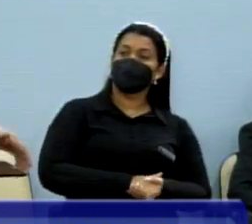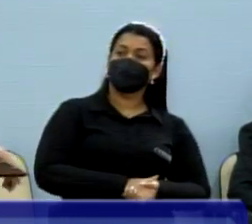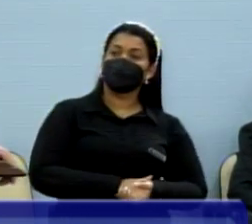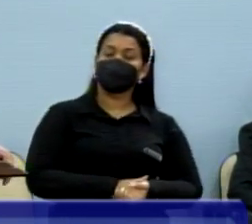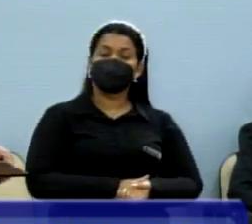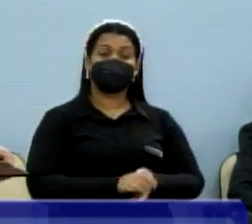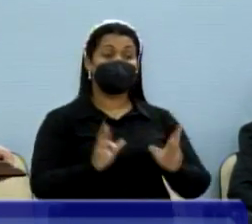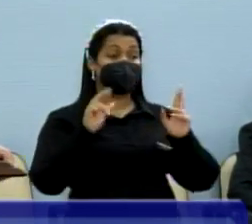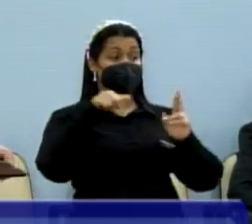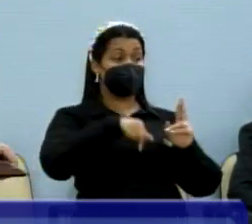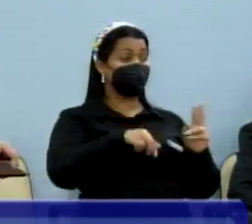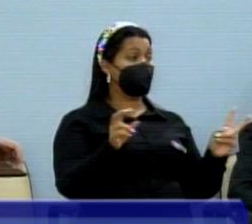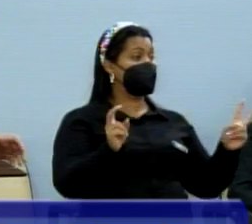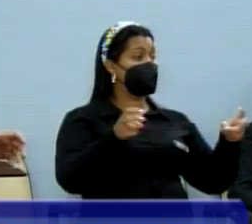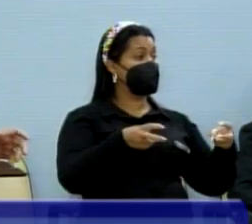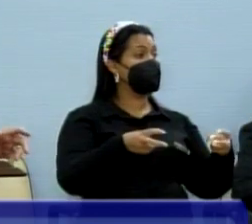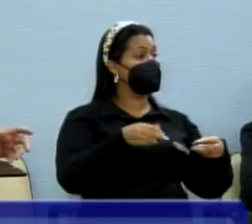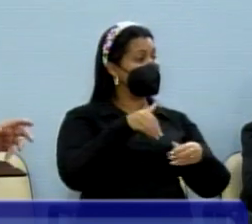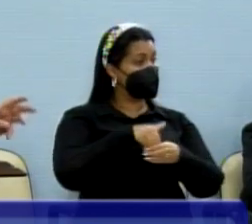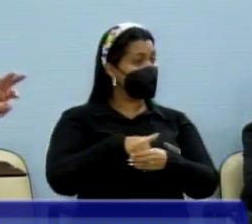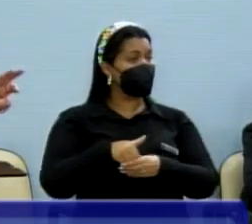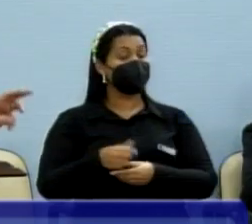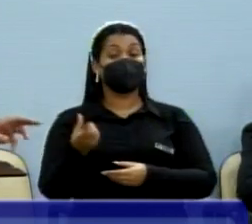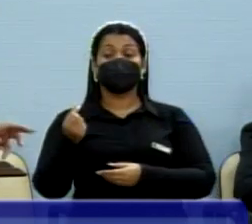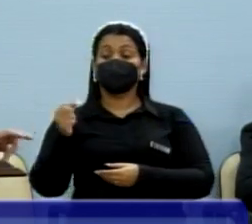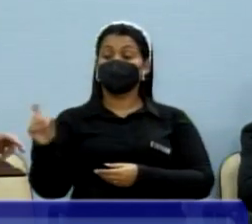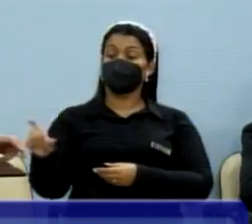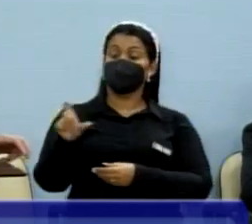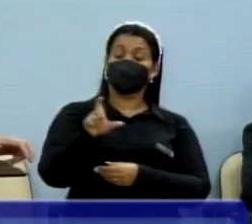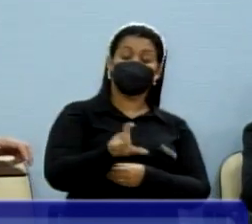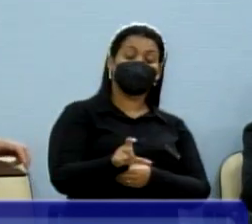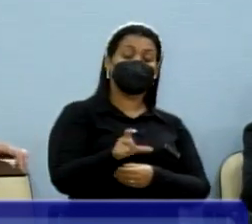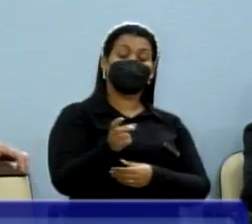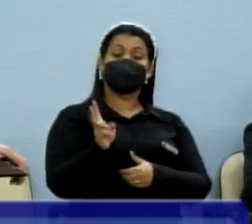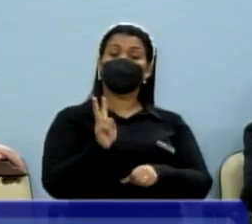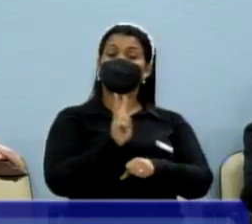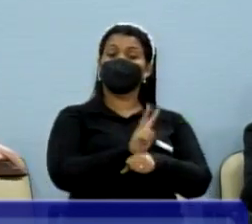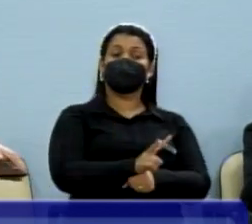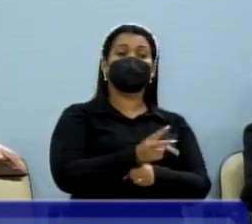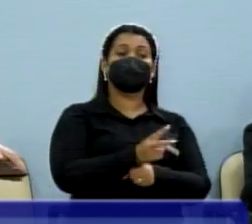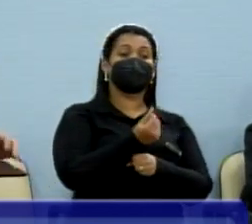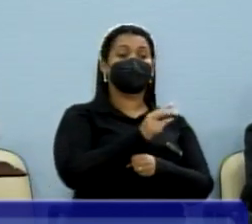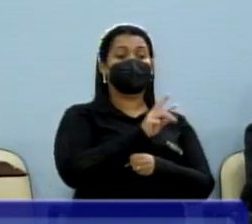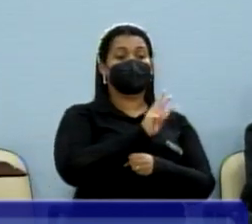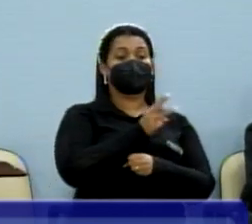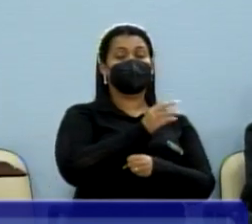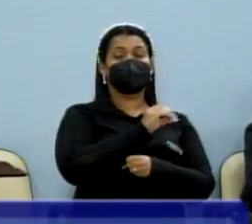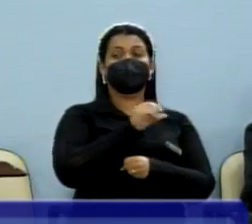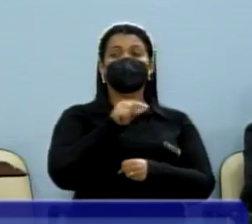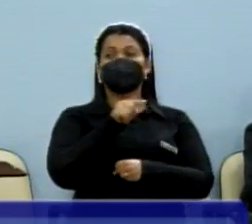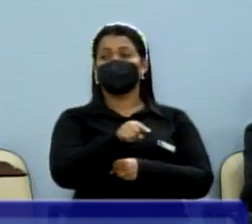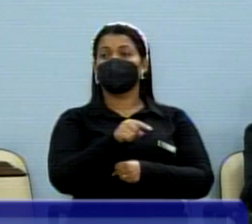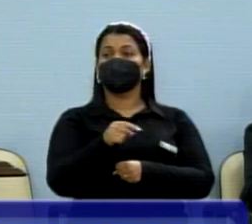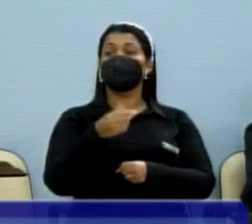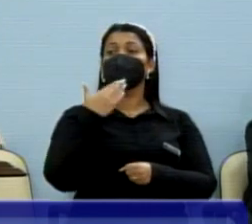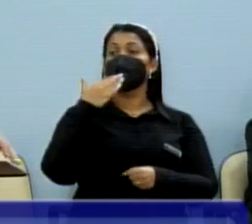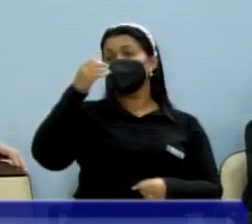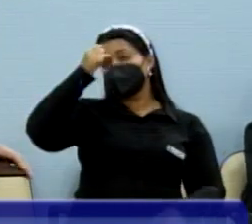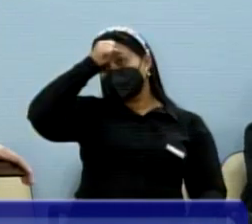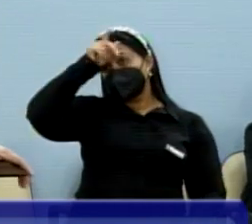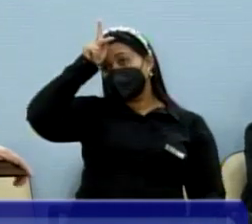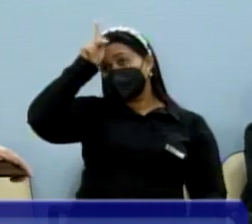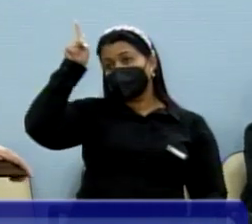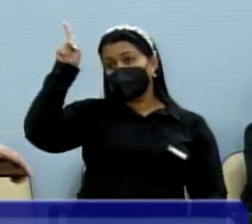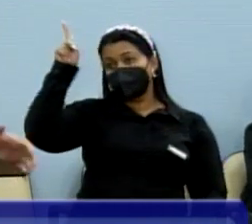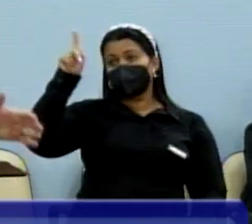a essa casa também, votamos um empréstimo de 300 milhões e o prefeito pedia ao prefeito que